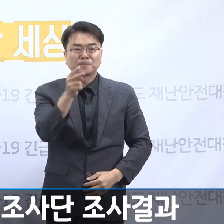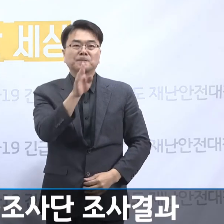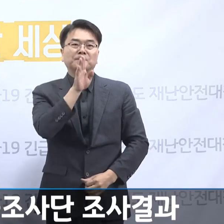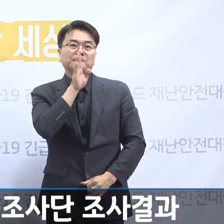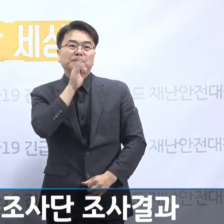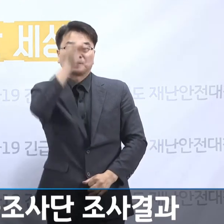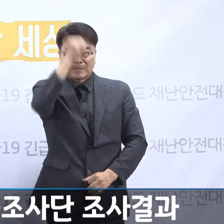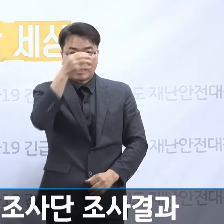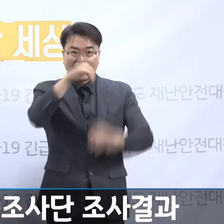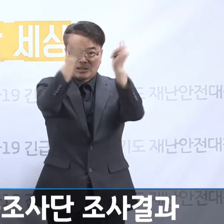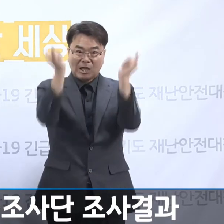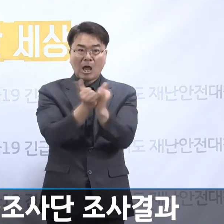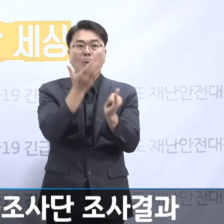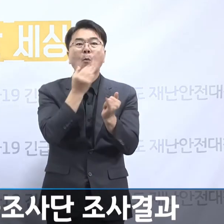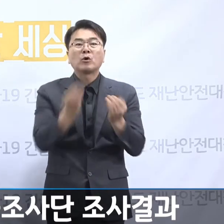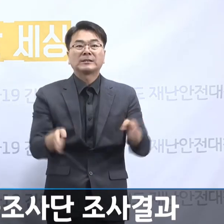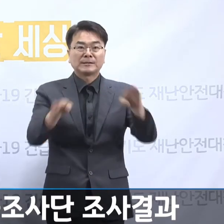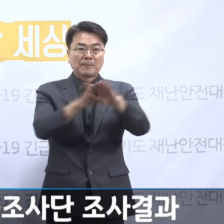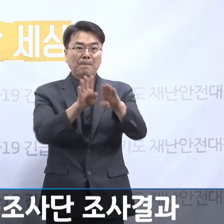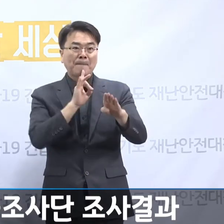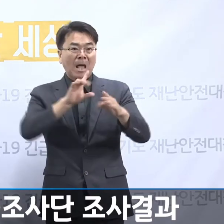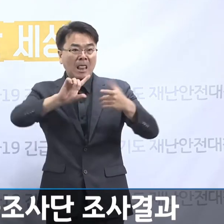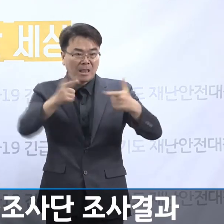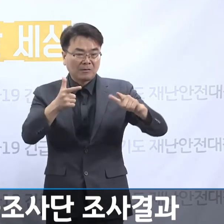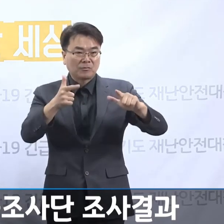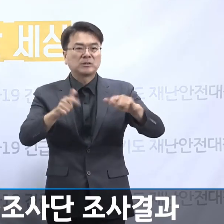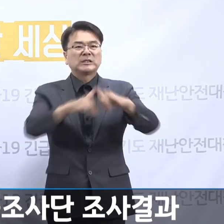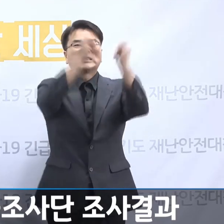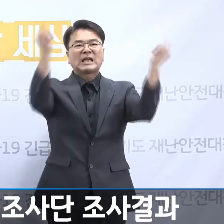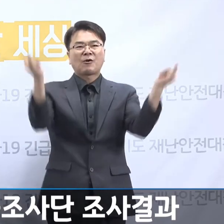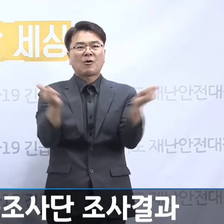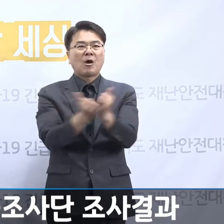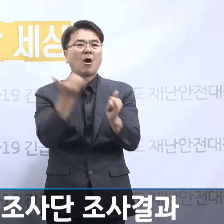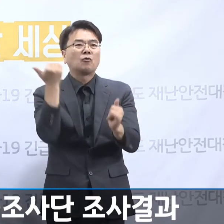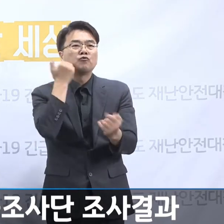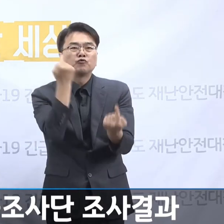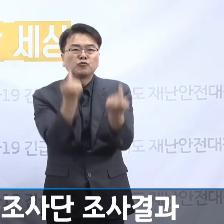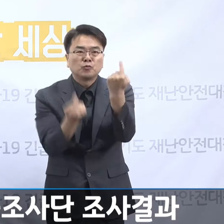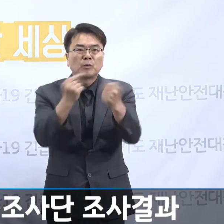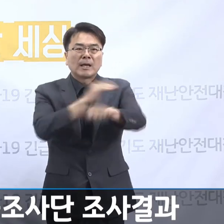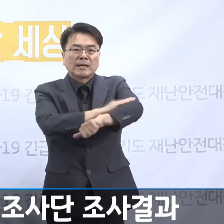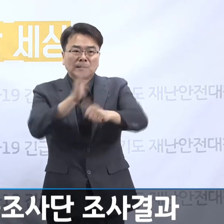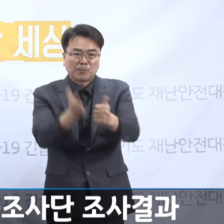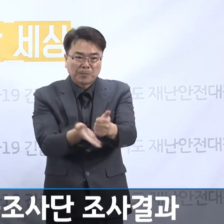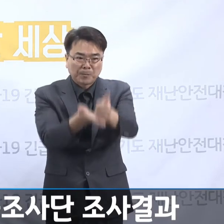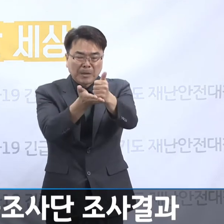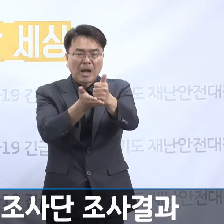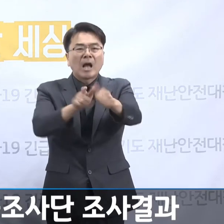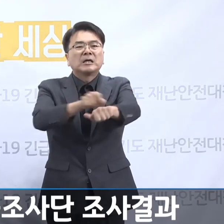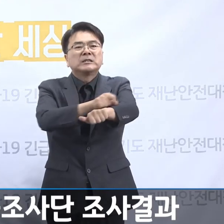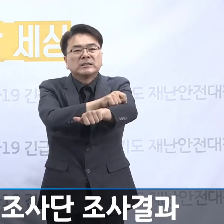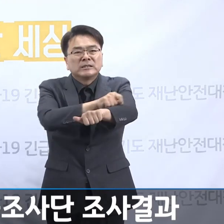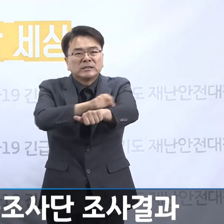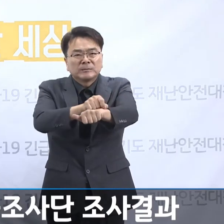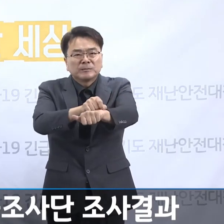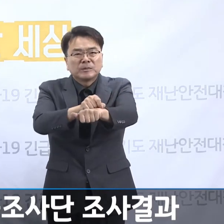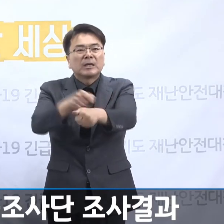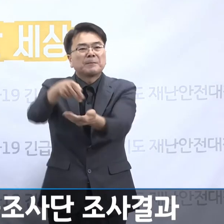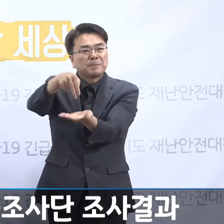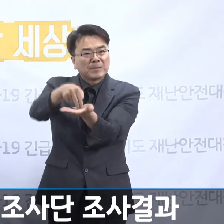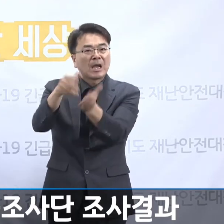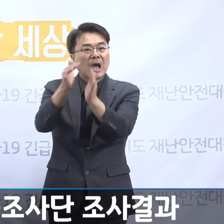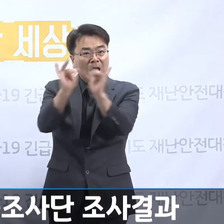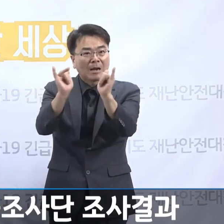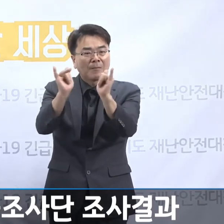사회복지시설만이 아니라 우리 사회가 누구보다도 소중하게 대화해야 되는 특별한 지위에 있는 할머니들을 위해서